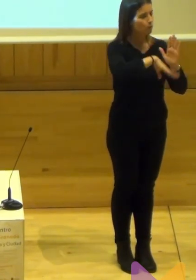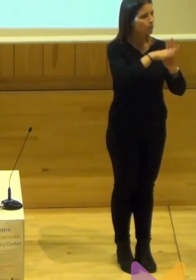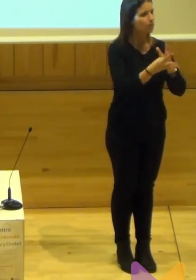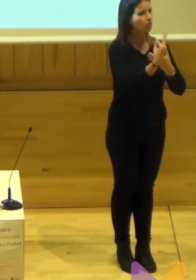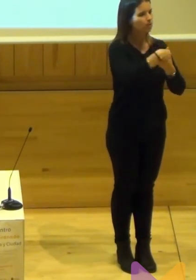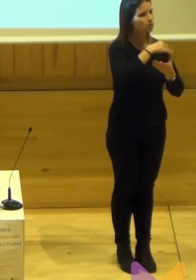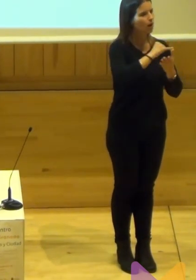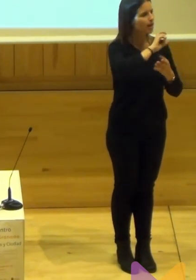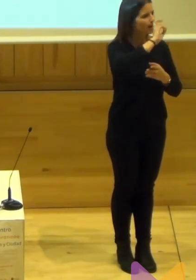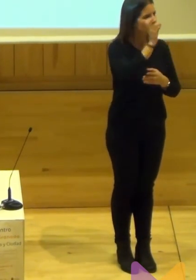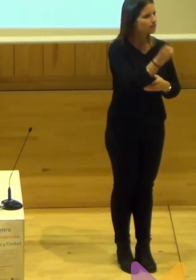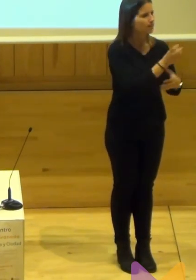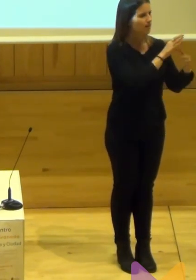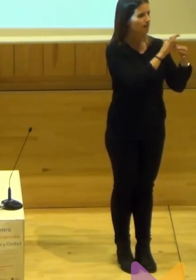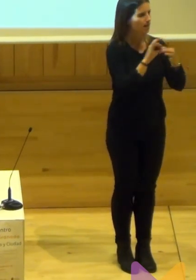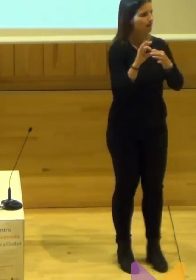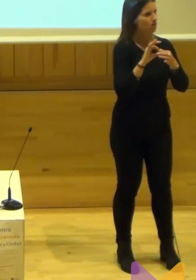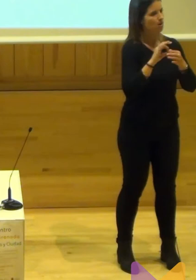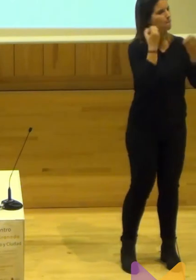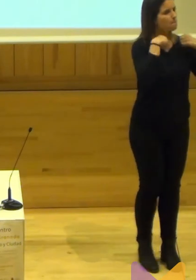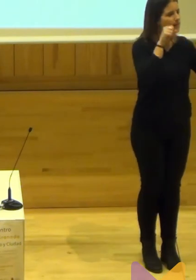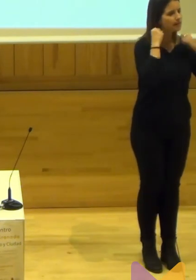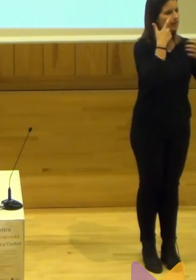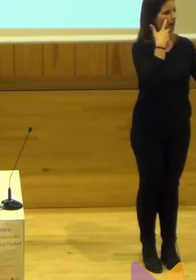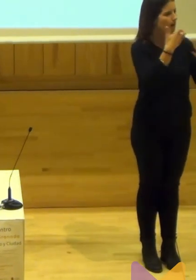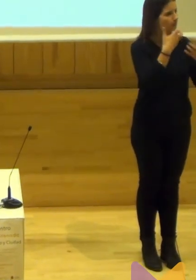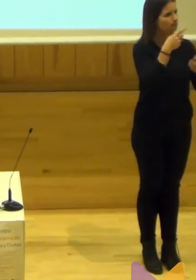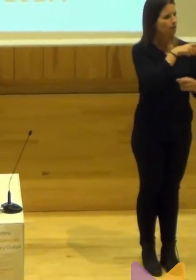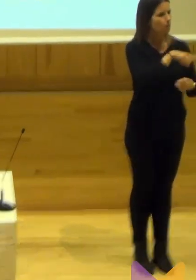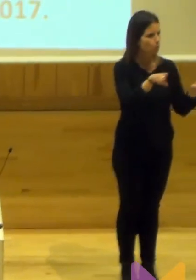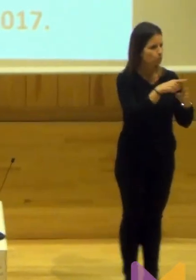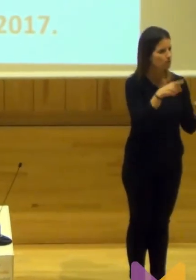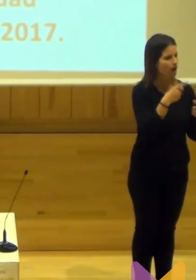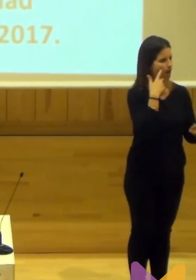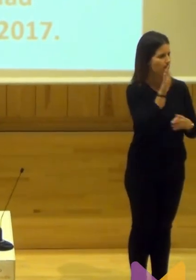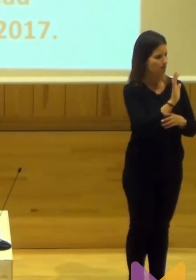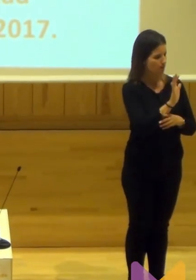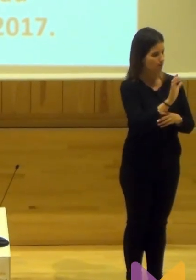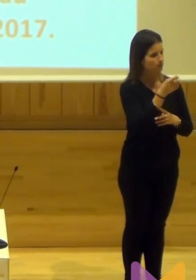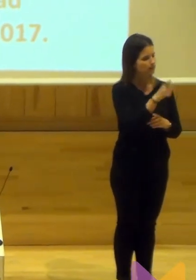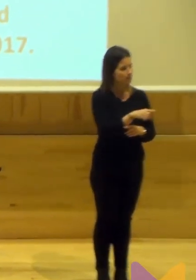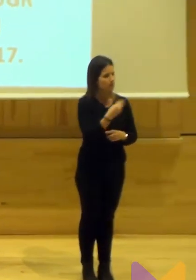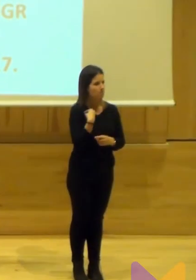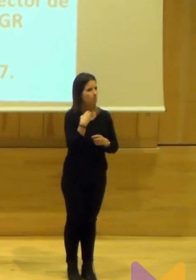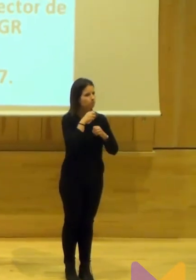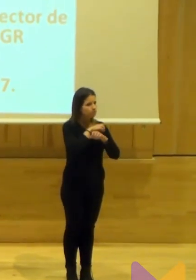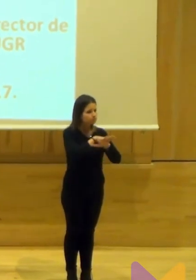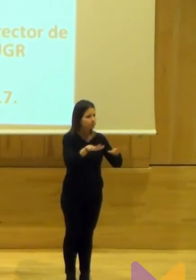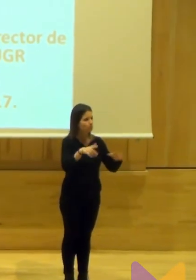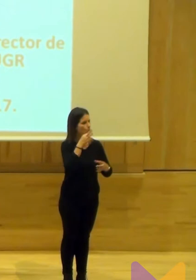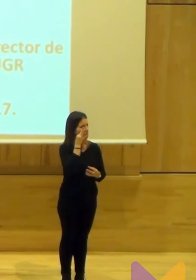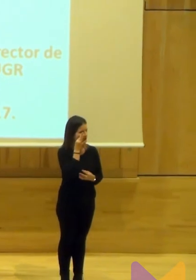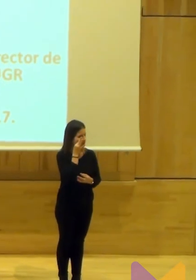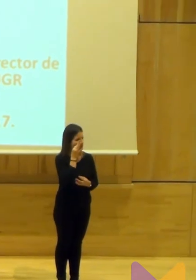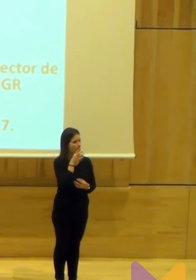incluye actividades relacionadas con la práctica artística, musical, escénica y cinematográfica, así como la divulgación de las humanidades,